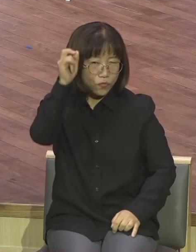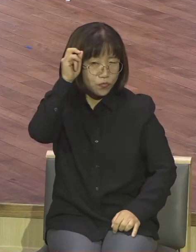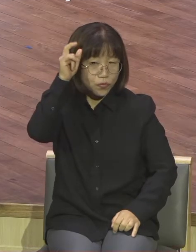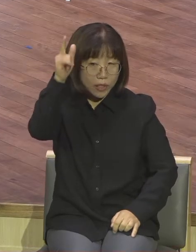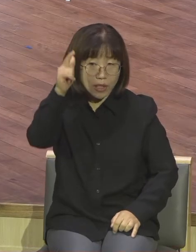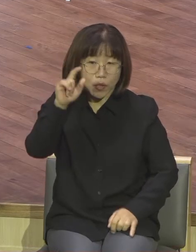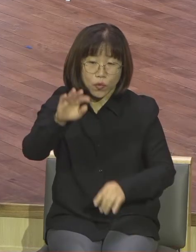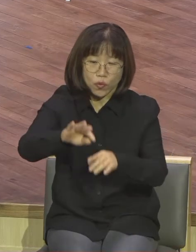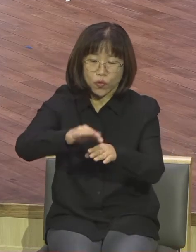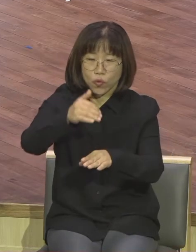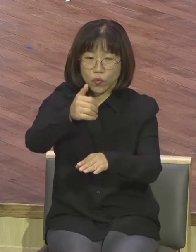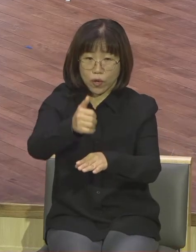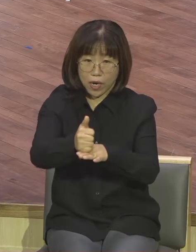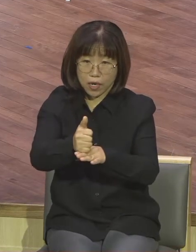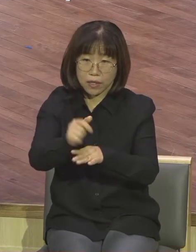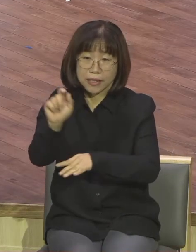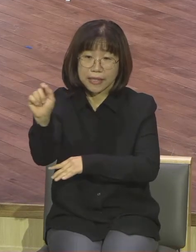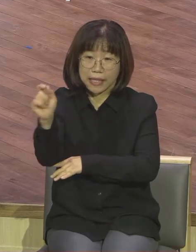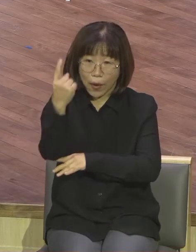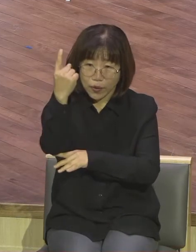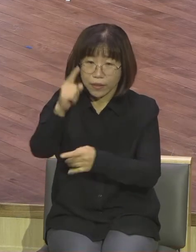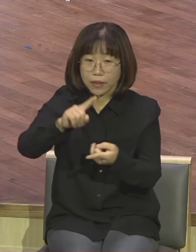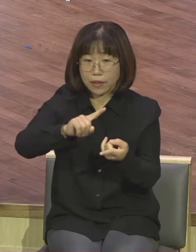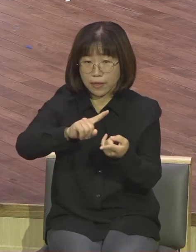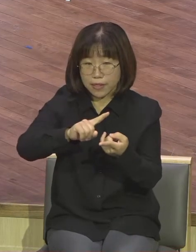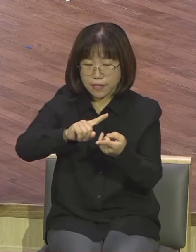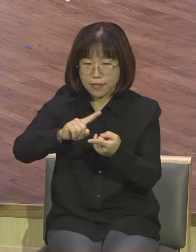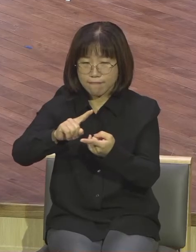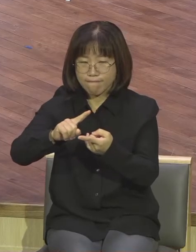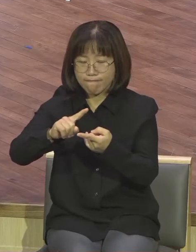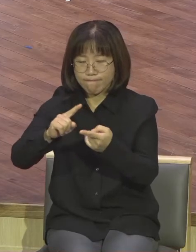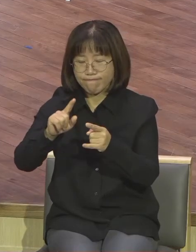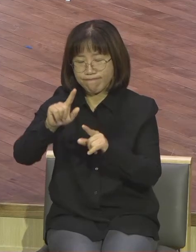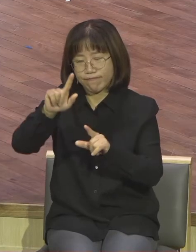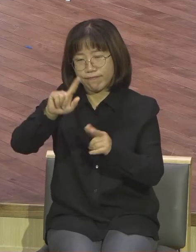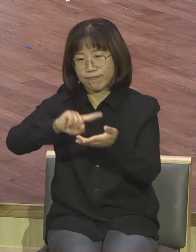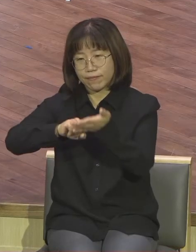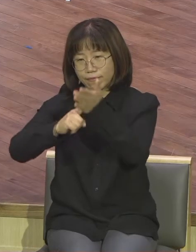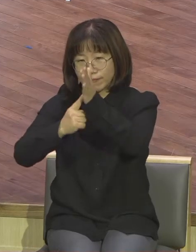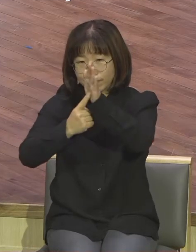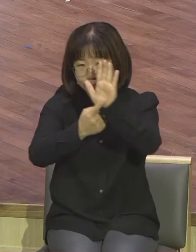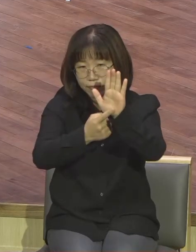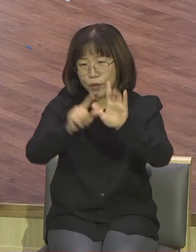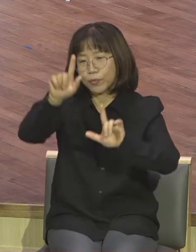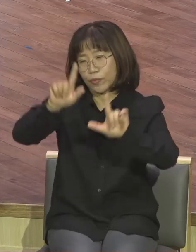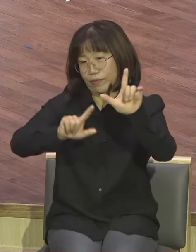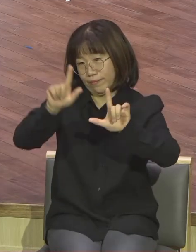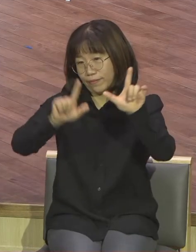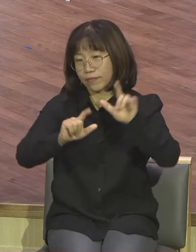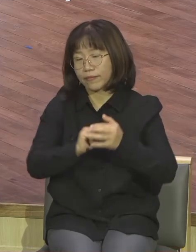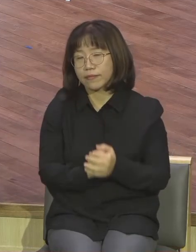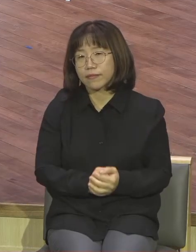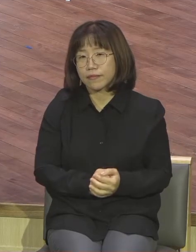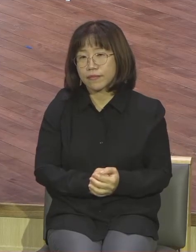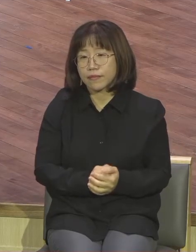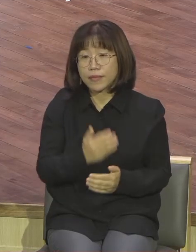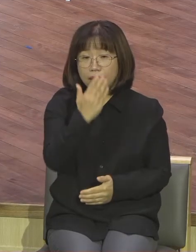따윗이 드디어 역사 전면에 등장하는 장면이 나오지요 이스라엘 백성들의